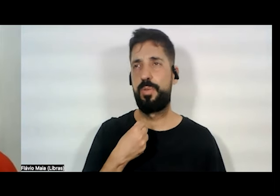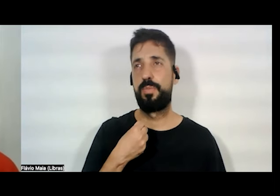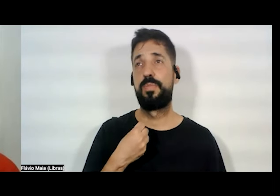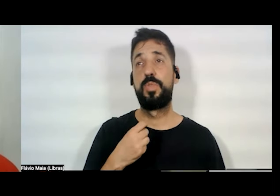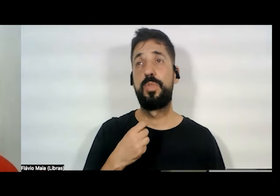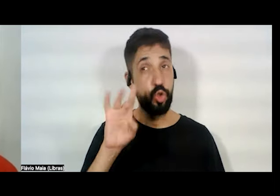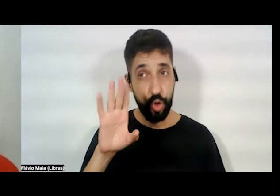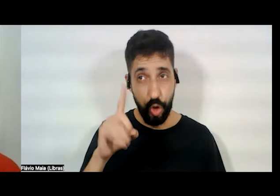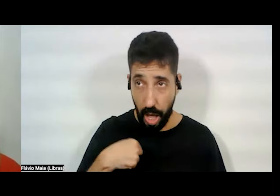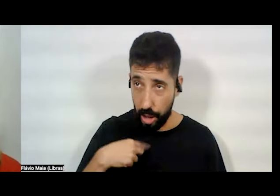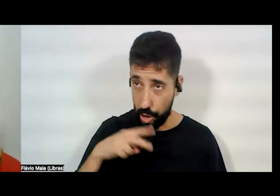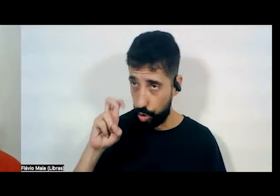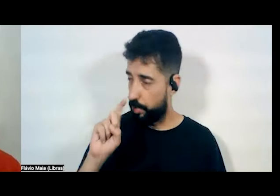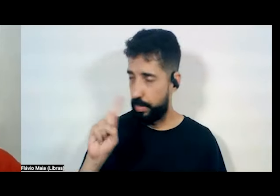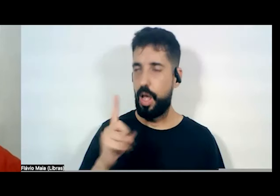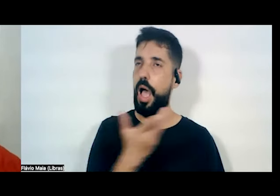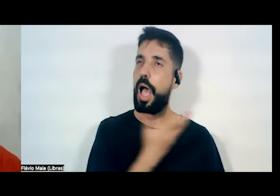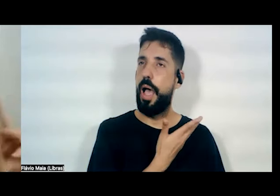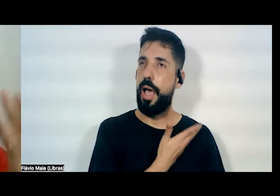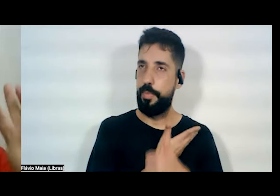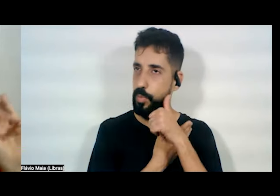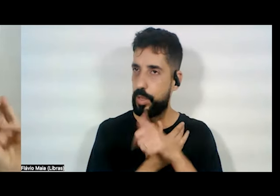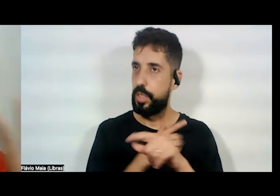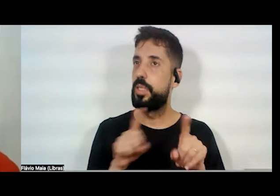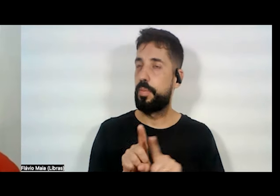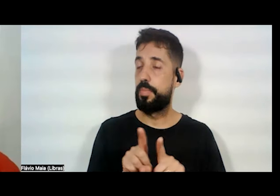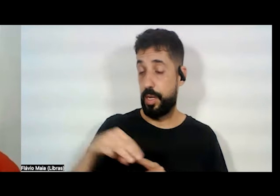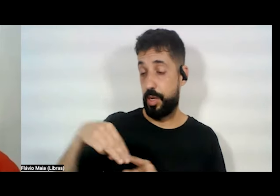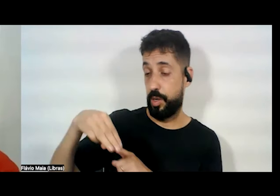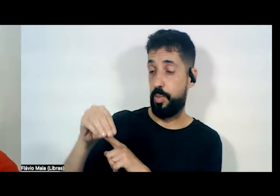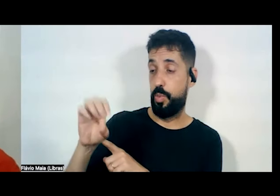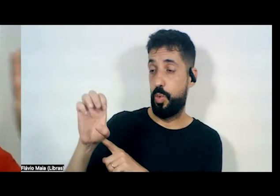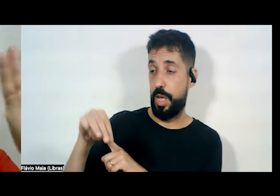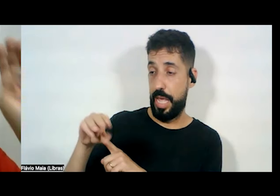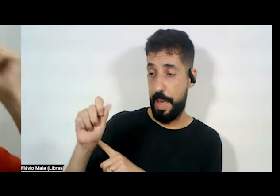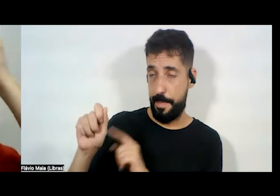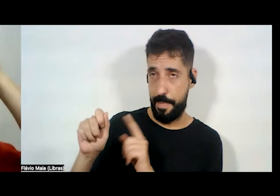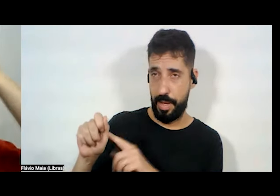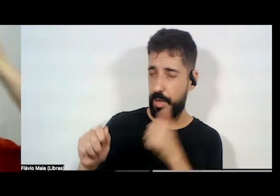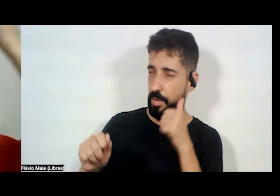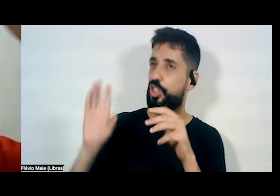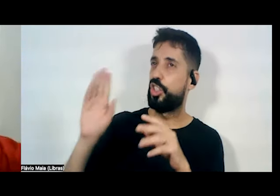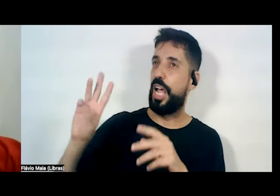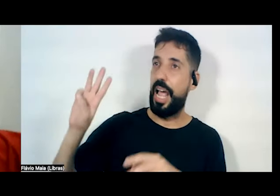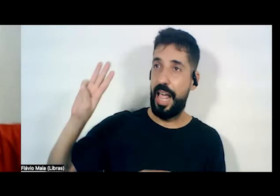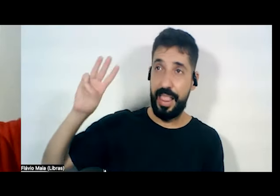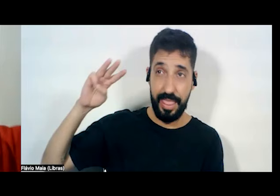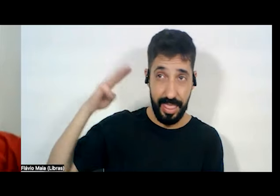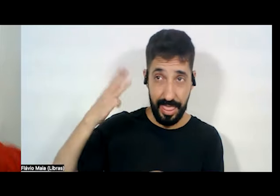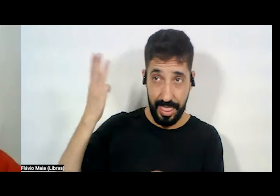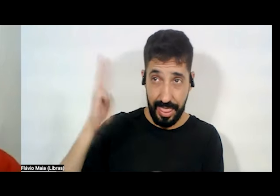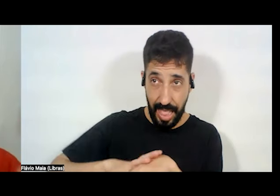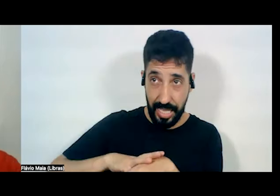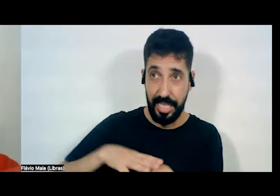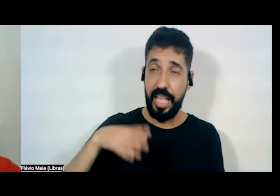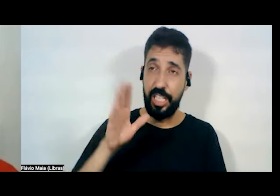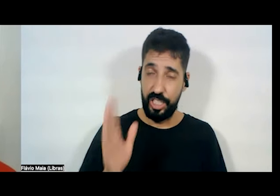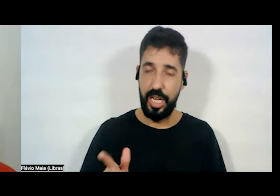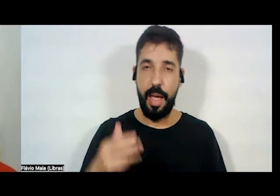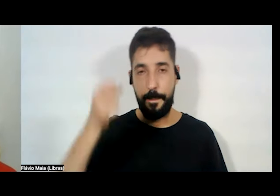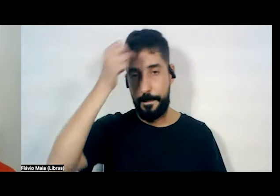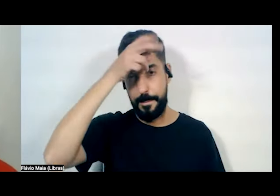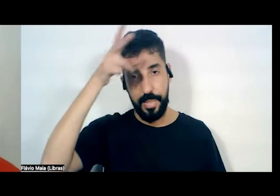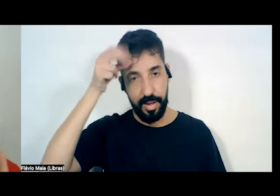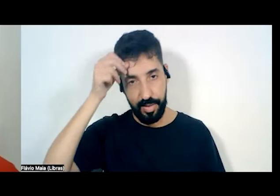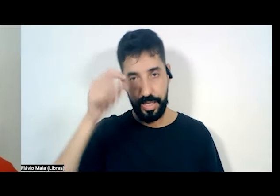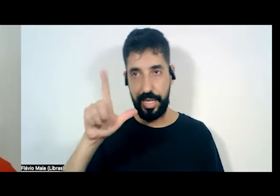Eu me lembro de uma vez que Moema Santiago, que já é pela terceira vez nossa prefeita, superprefeita, em Lauro de